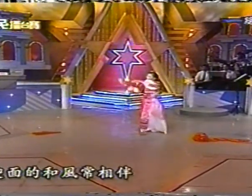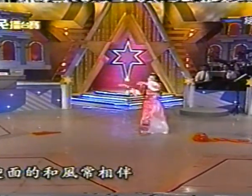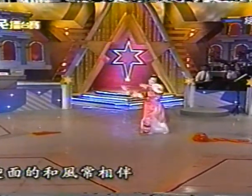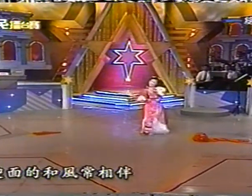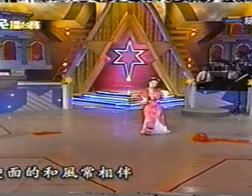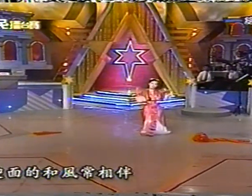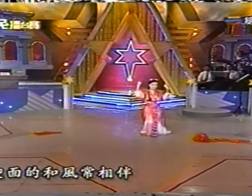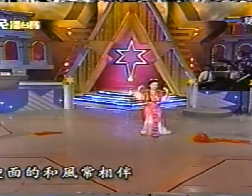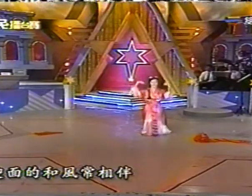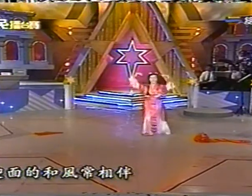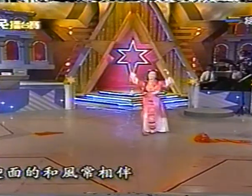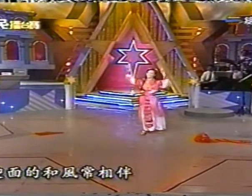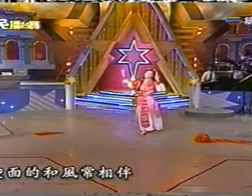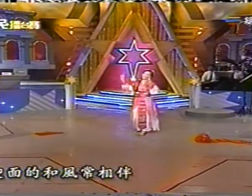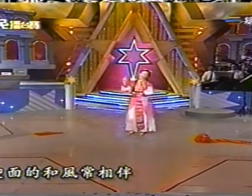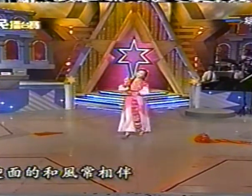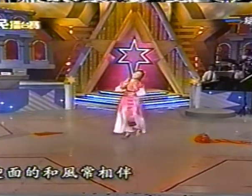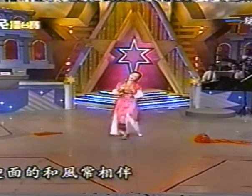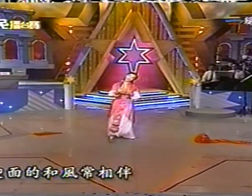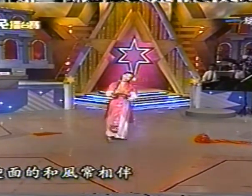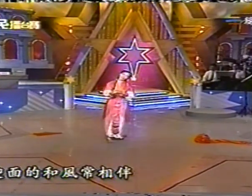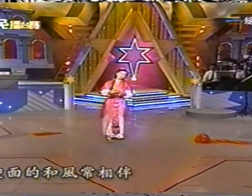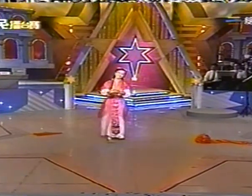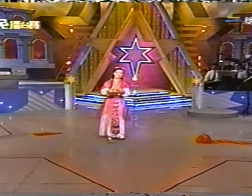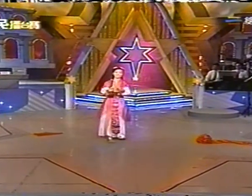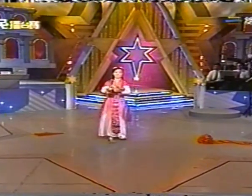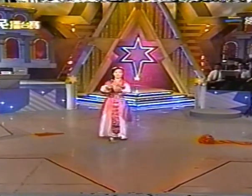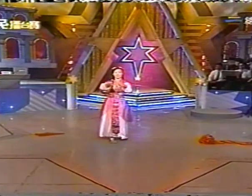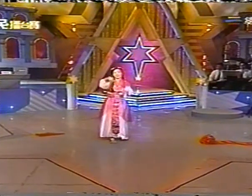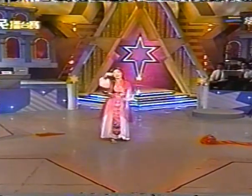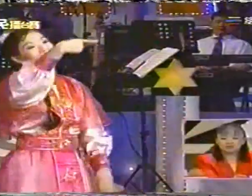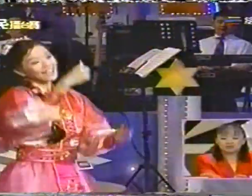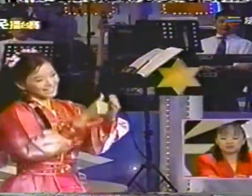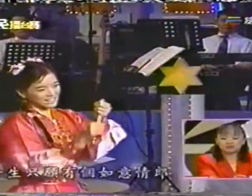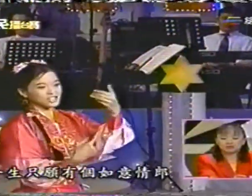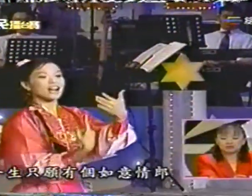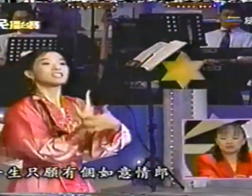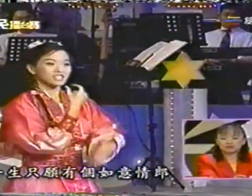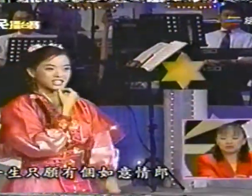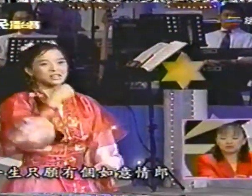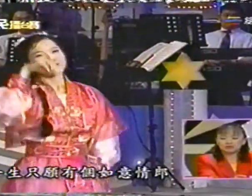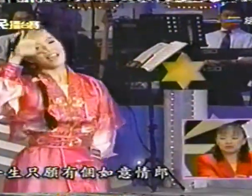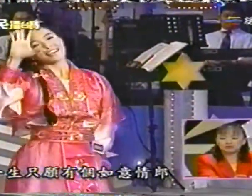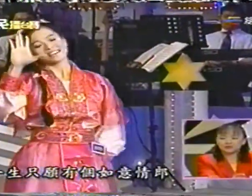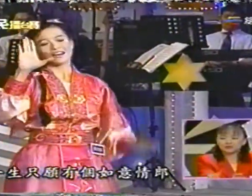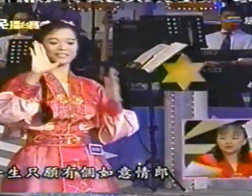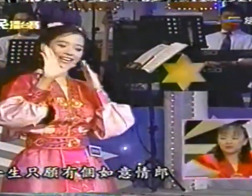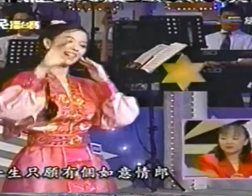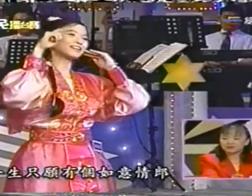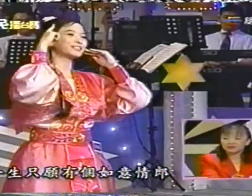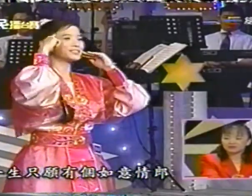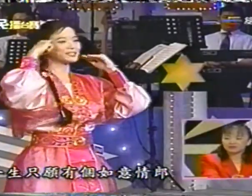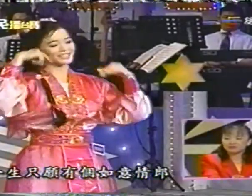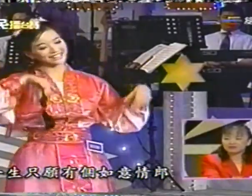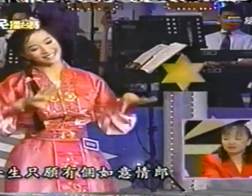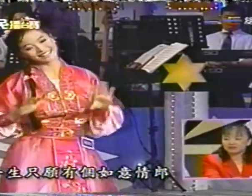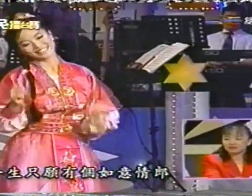黑风常相伴一生只愿有歌如意情